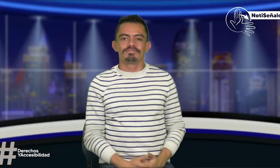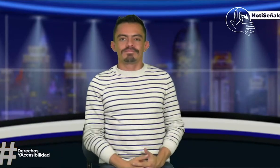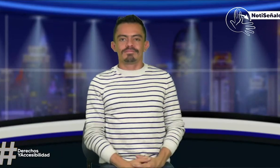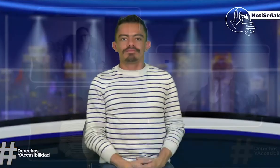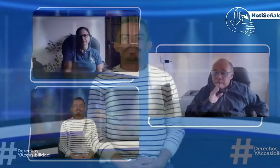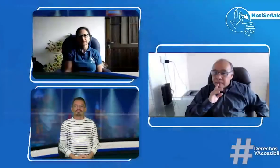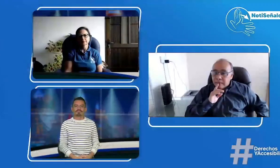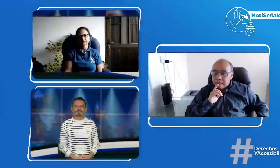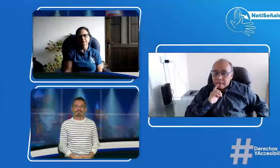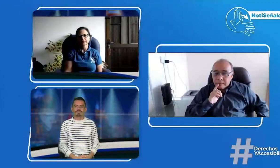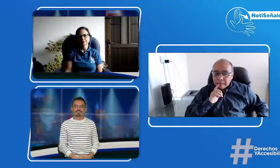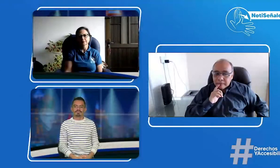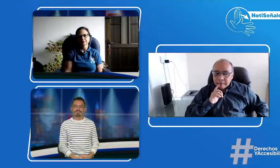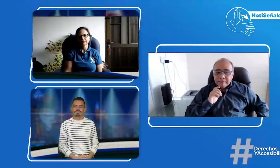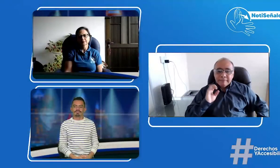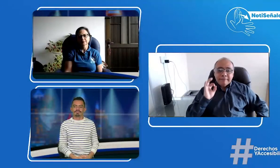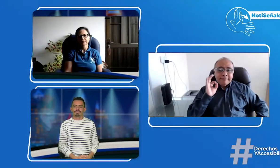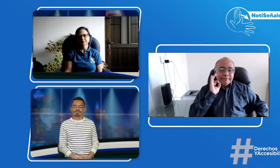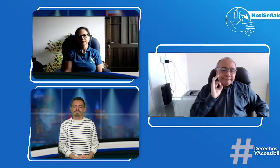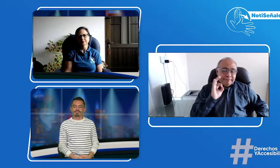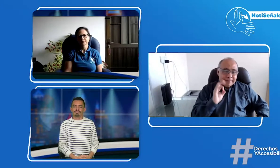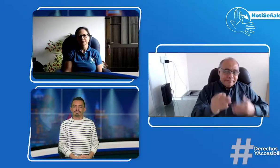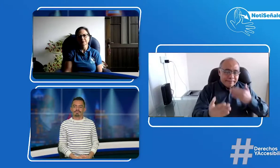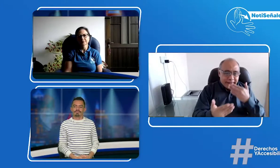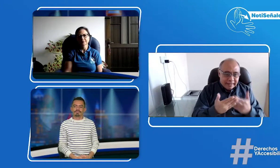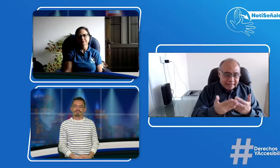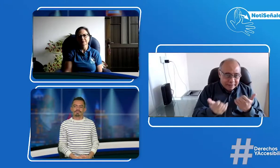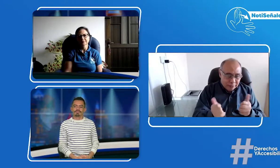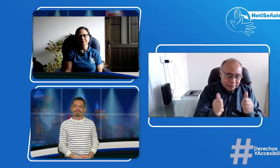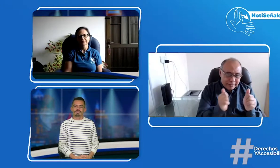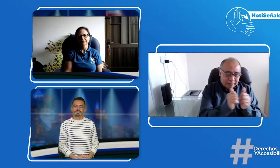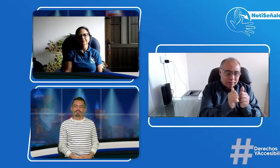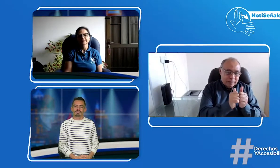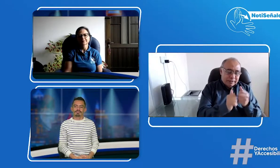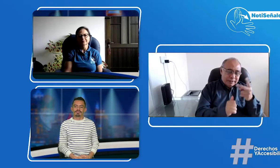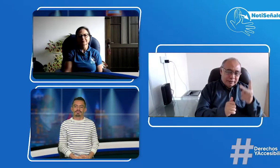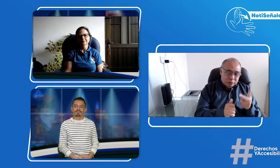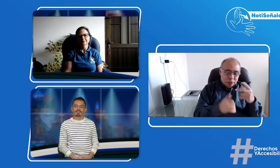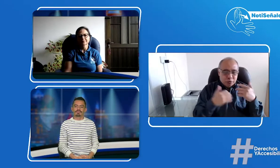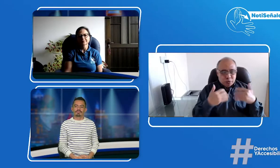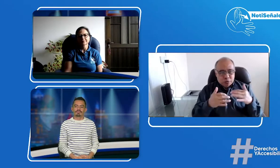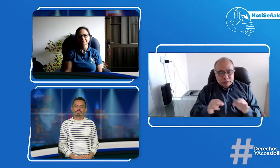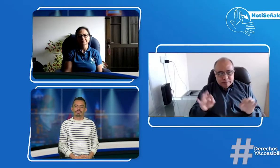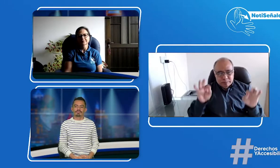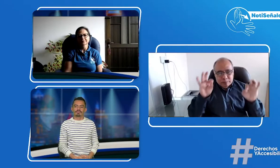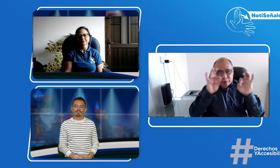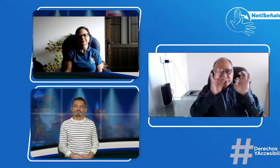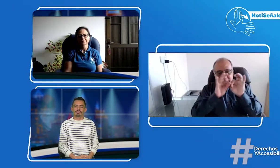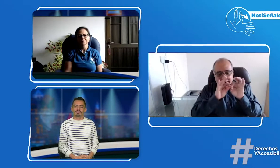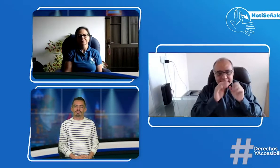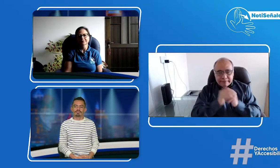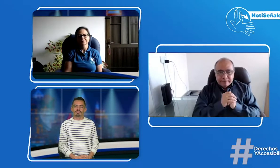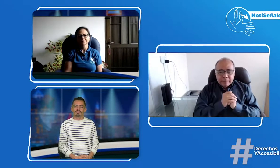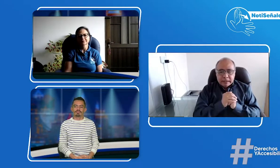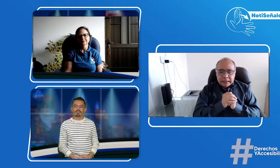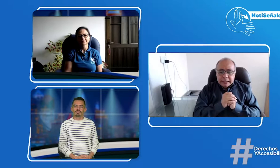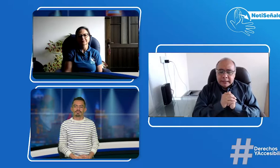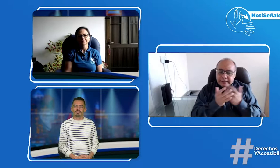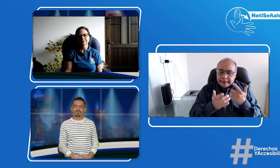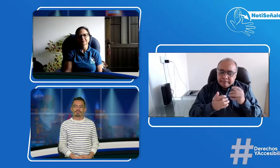personas sordas. Muchas gracias por este espacio y por compartir con nosotros. Muy bien. Muchas gracias a los dos que nos están acompañando hoy en